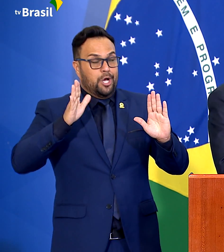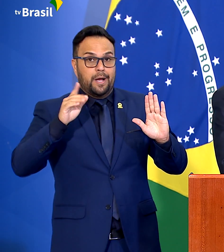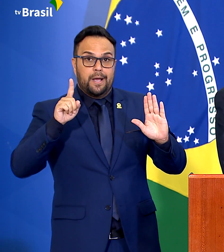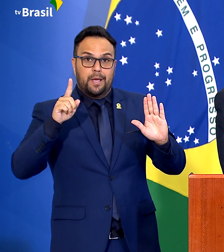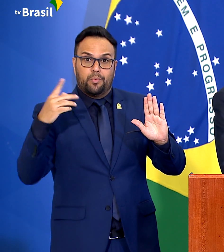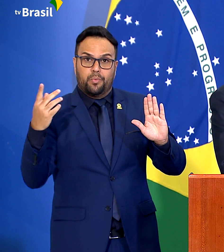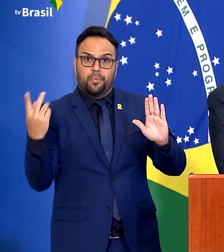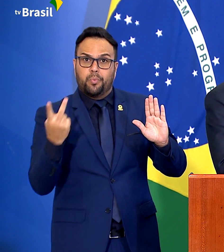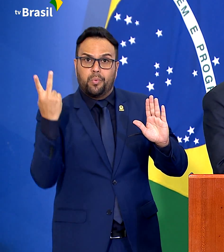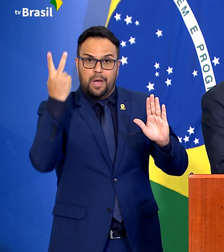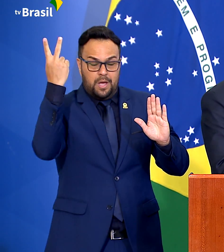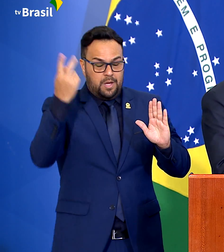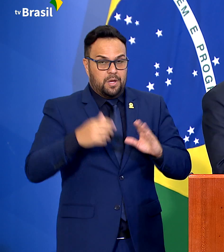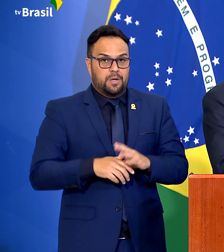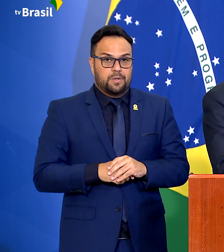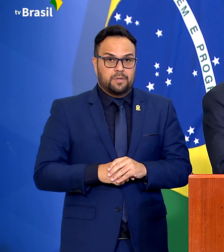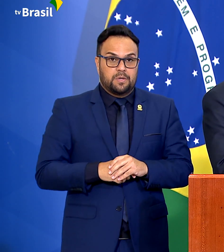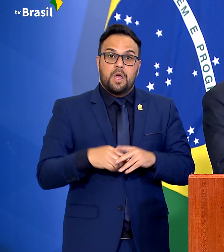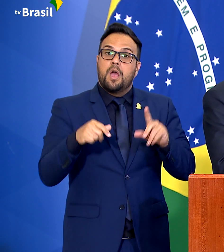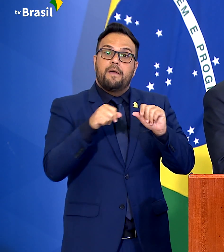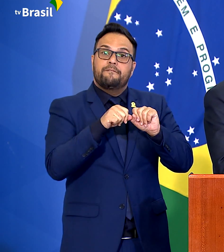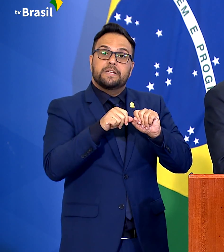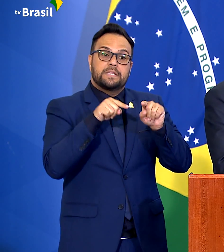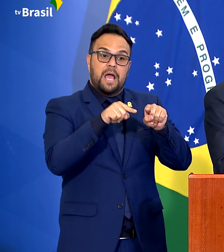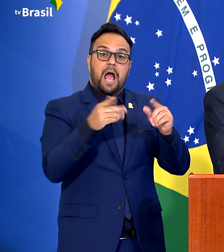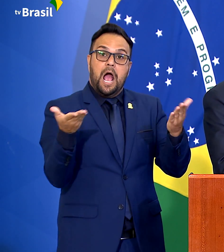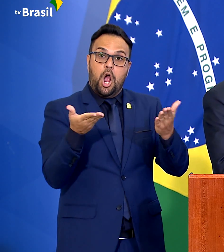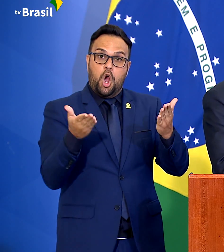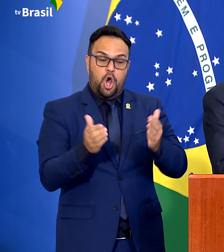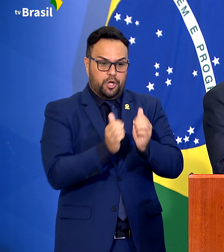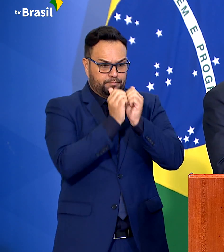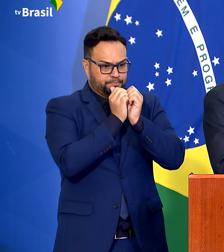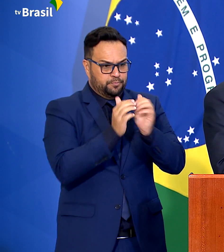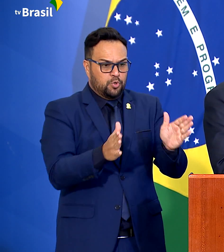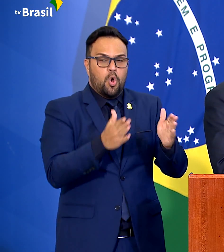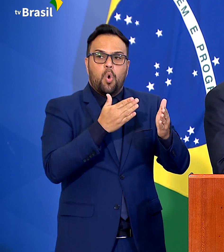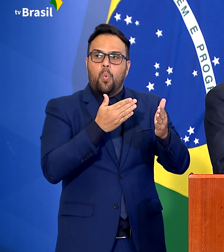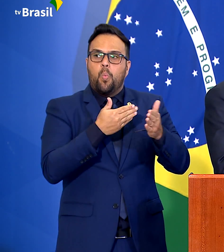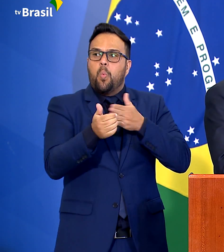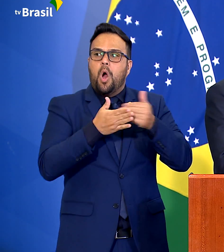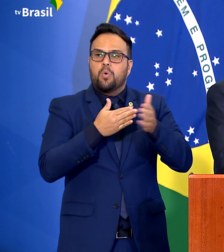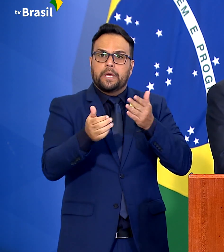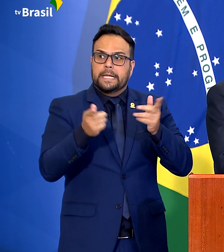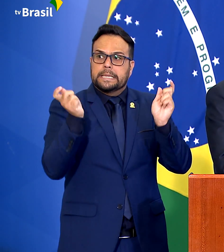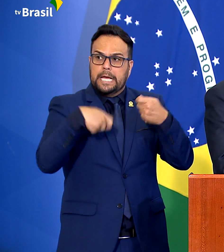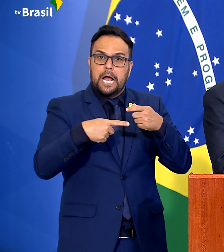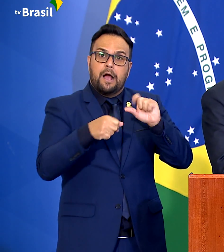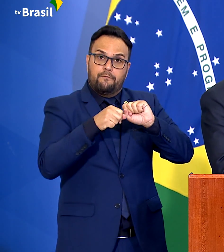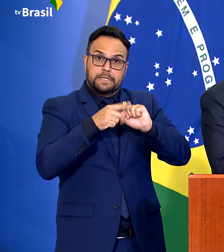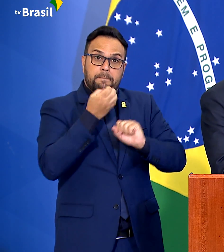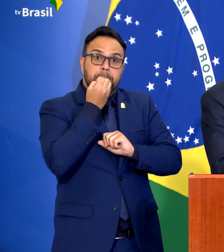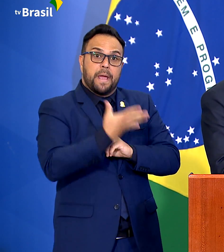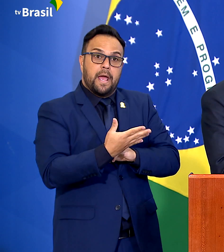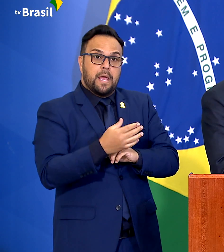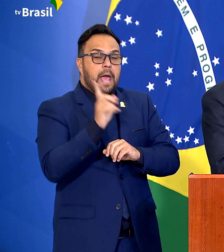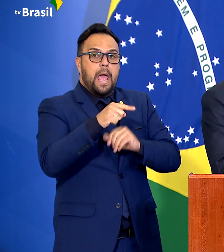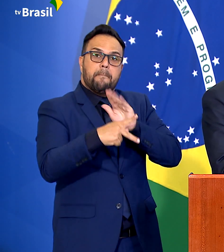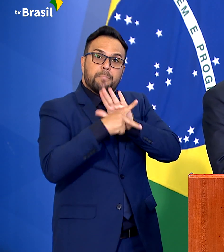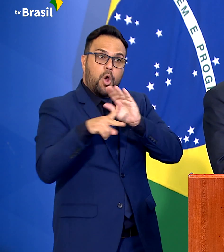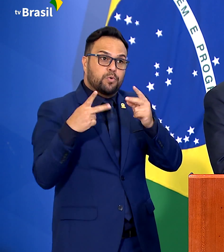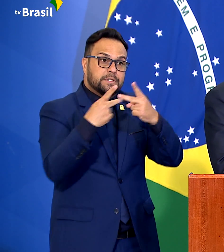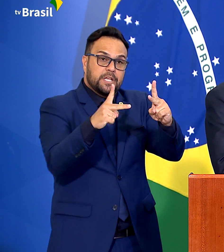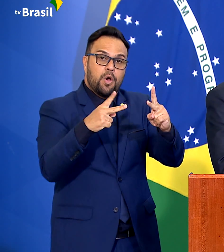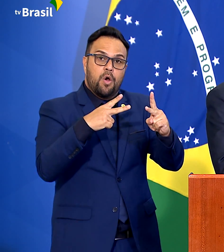vocês sabem que o que fizeram ali, a partir de agora, qualquer benfeitoria, fica para você, seus filhos